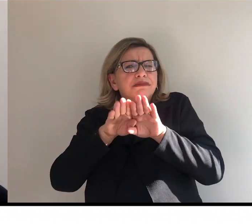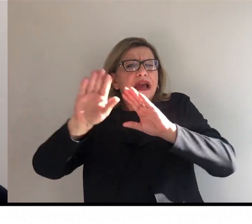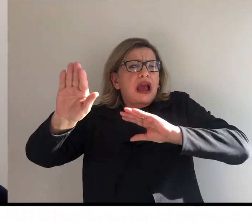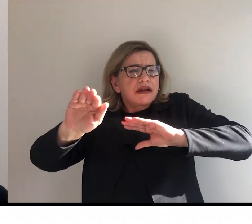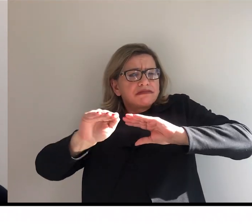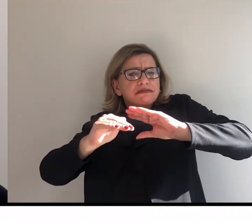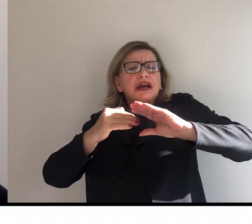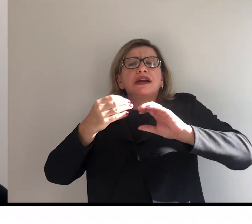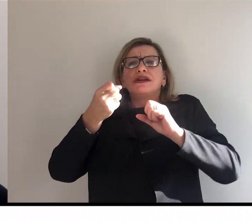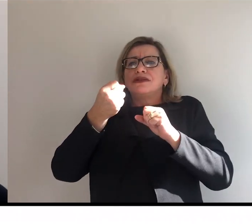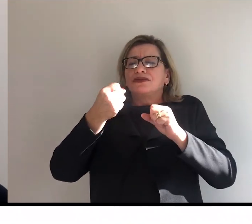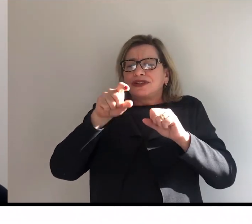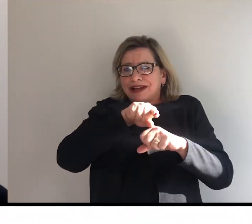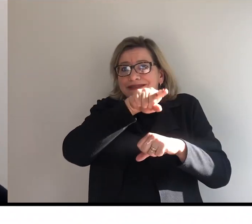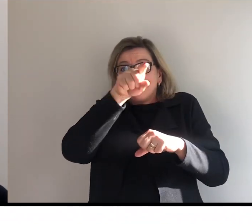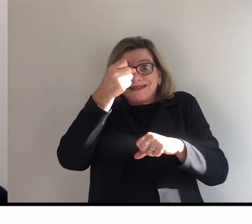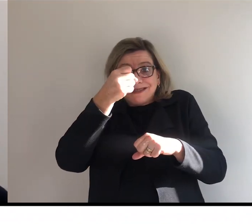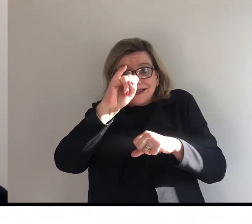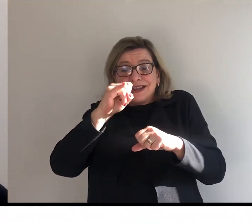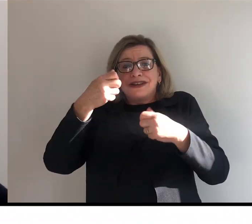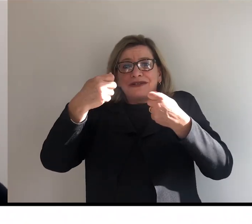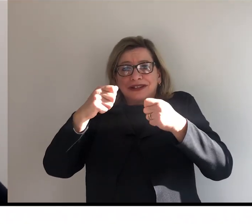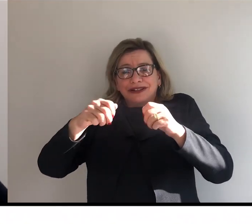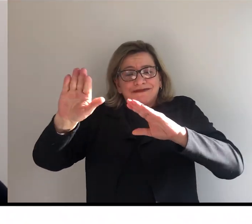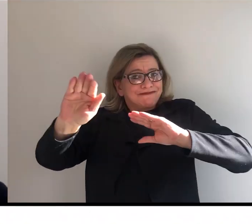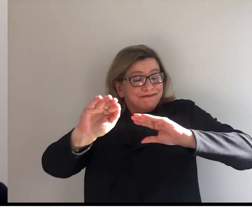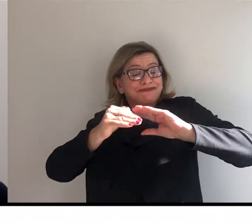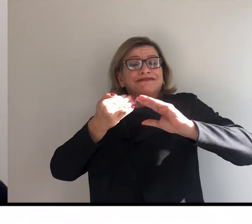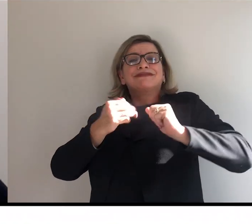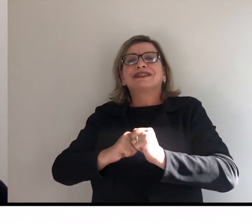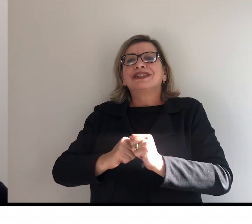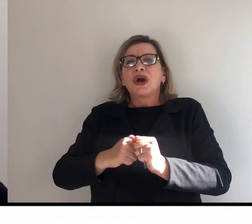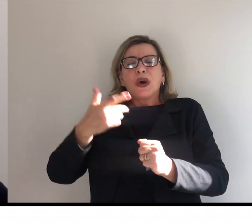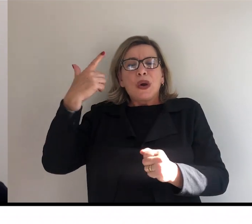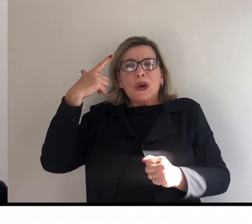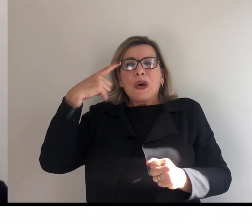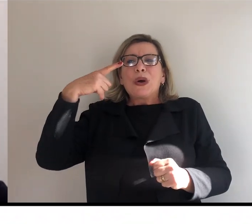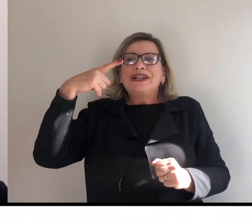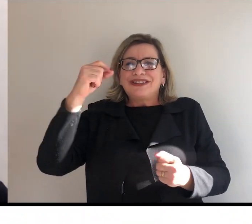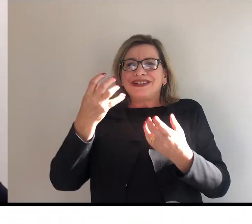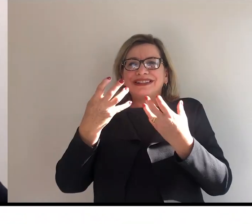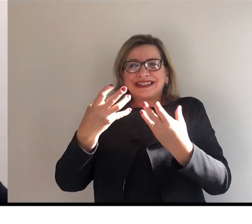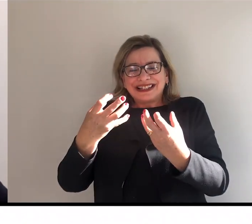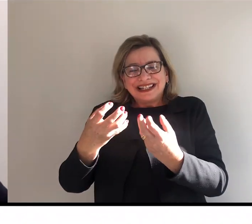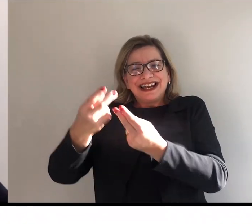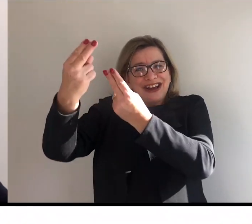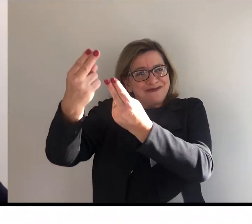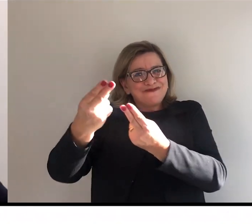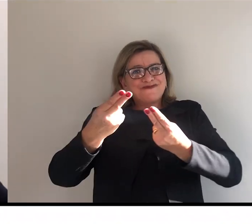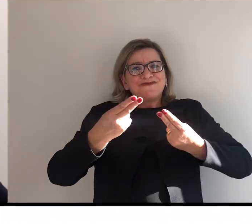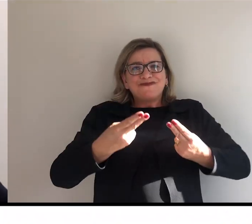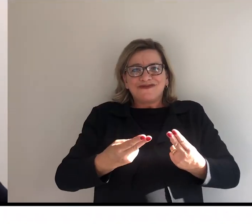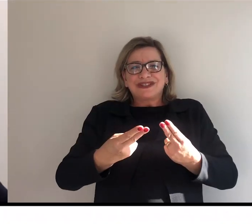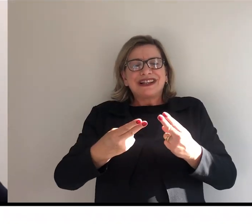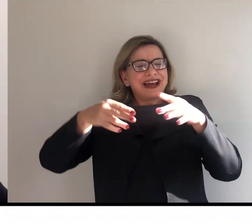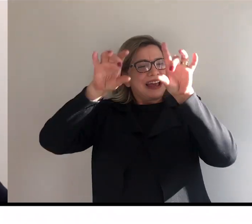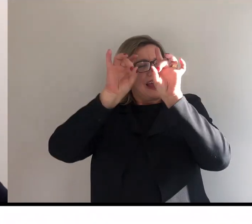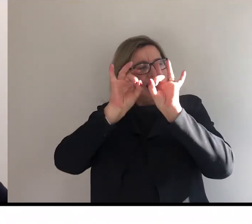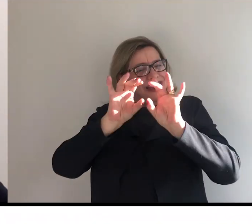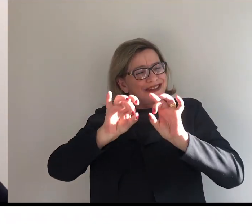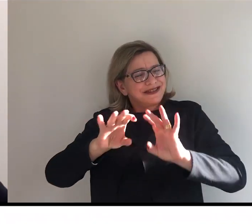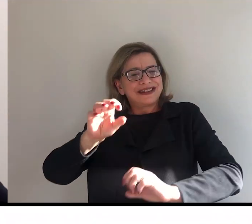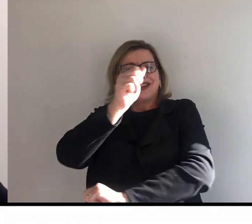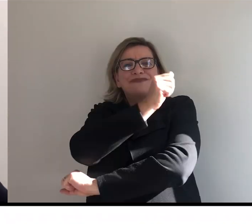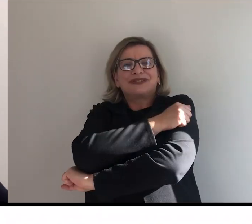comigo sempre que necessitar, tá certo? Então, novamente, eu gostaria de dar as boas-vindas, em especial aos